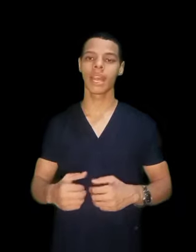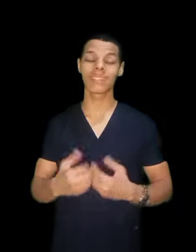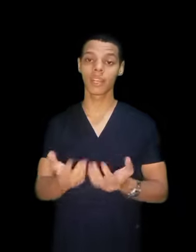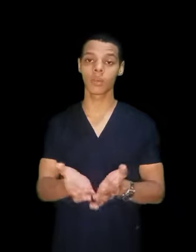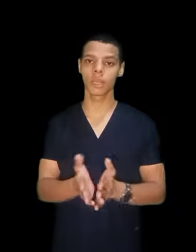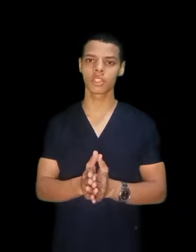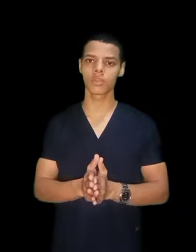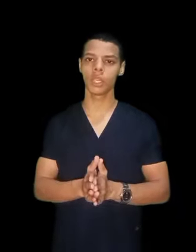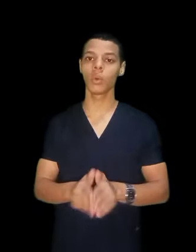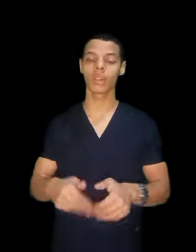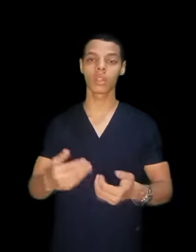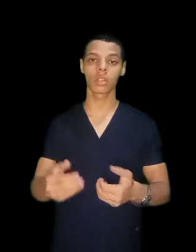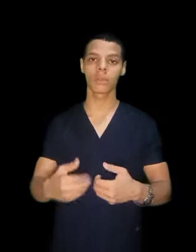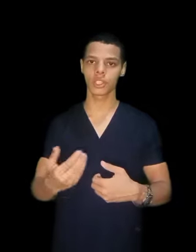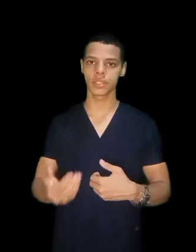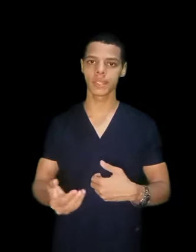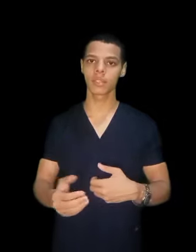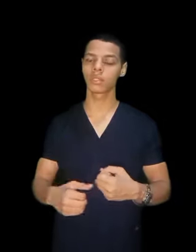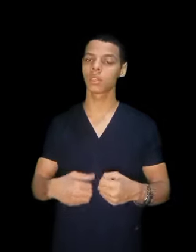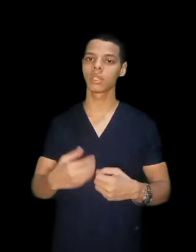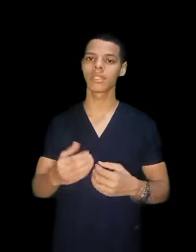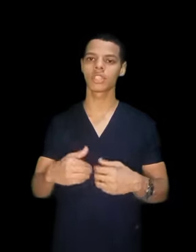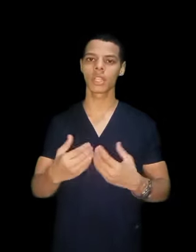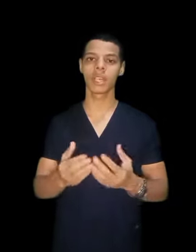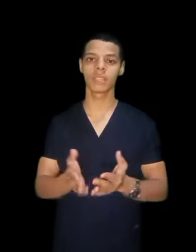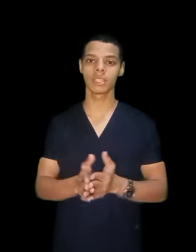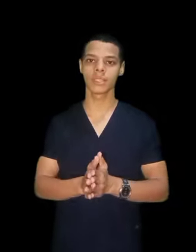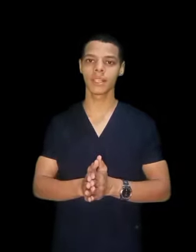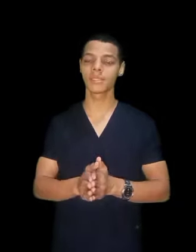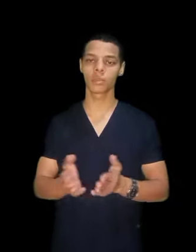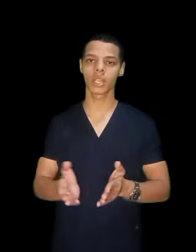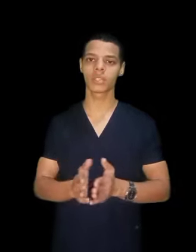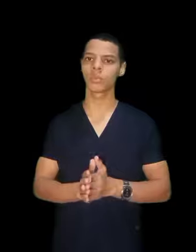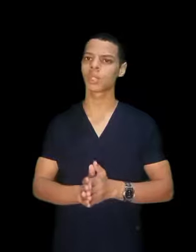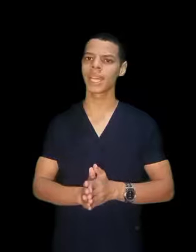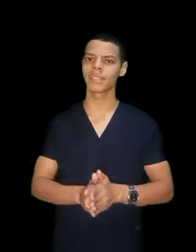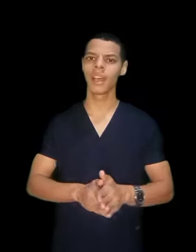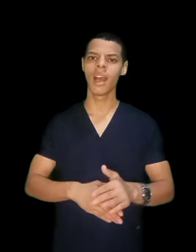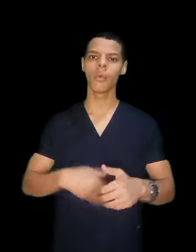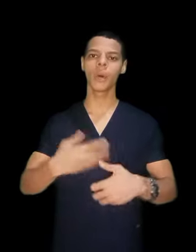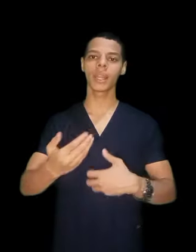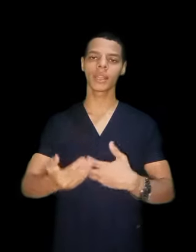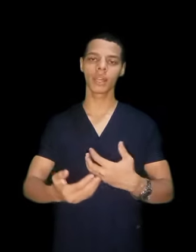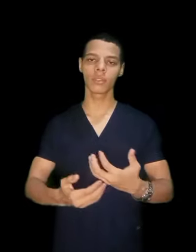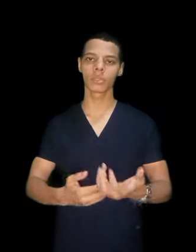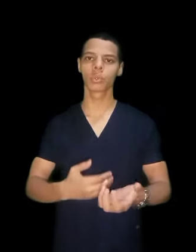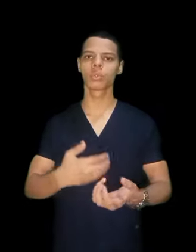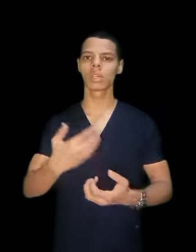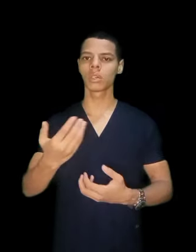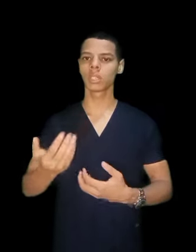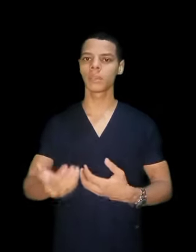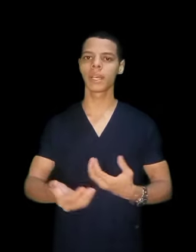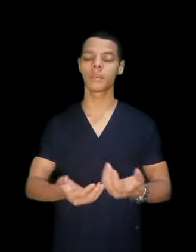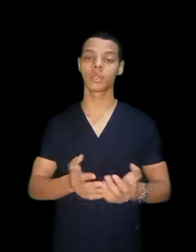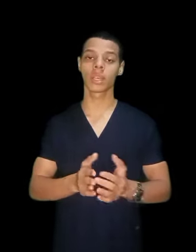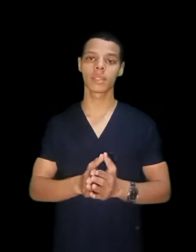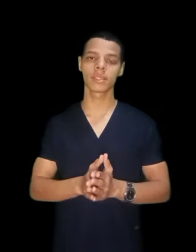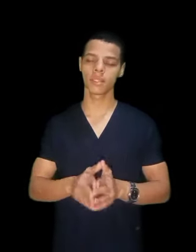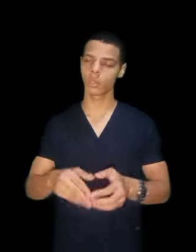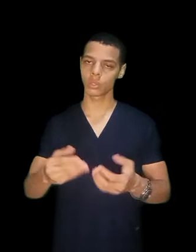حتى لو موقتش معيد وحضرت ماجستير تقدر ان انت تشتغل في التدريس مدرس مساعد. وبعدها تحضر دكتوراه وتبقى مدرس اللي